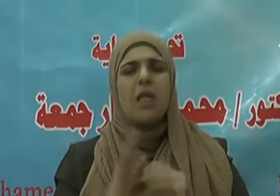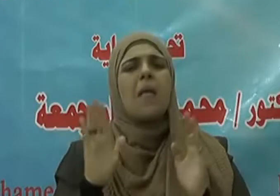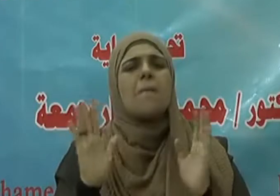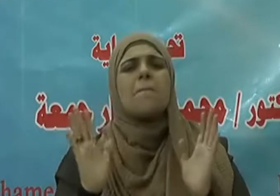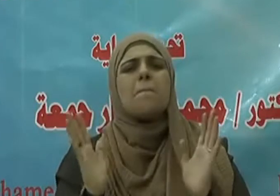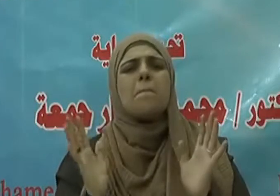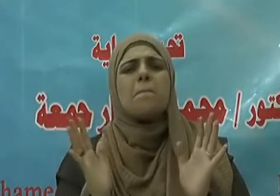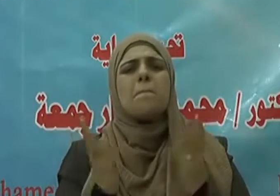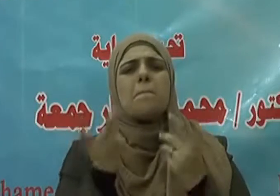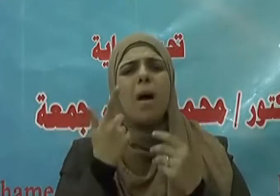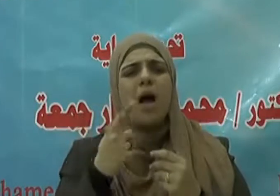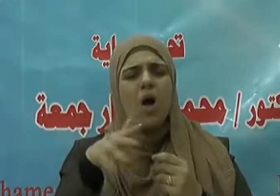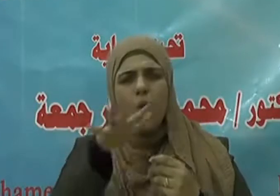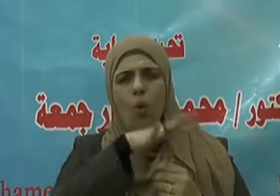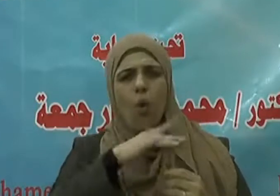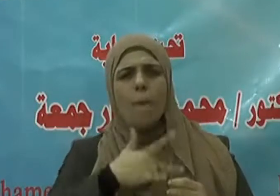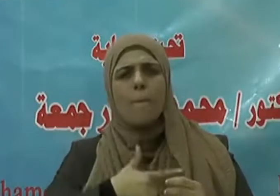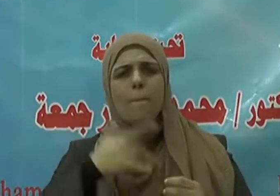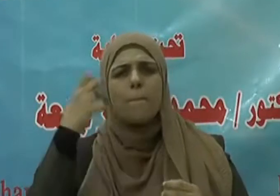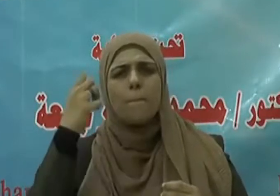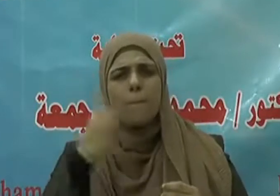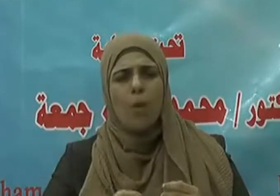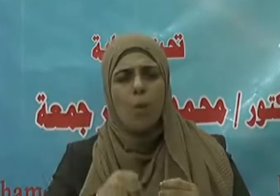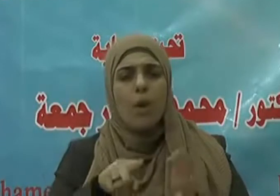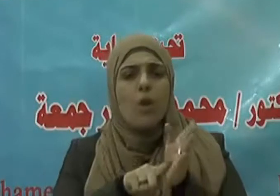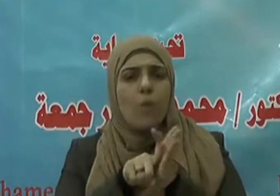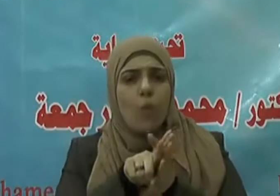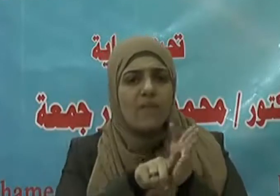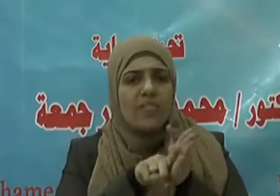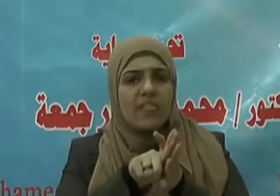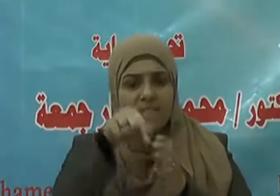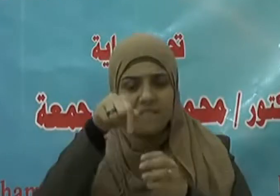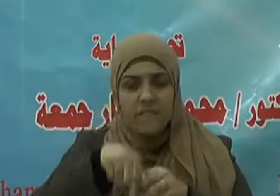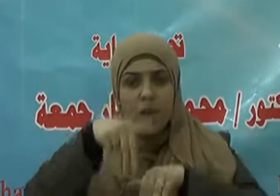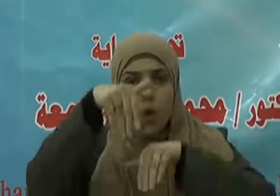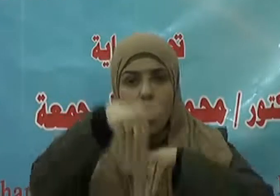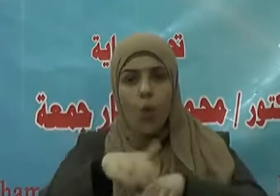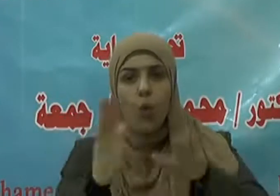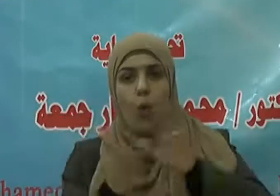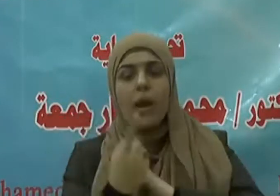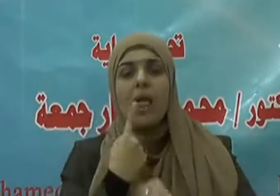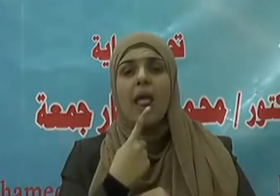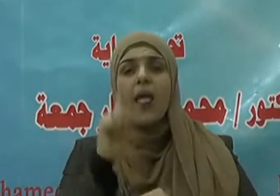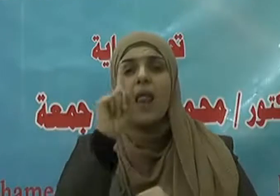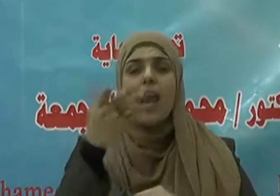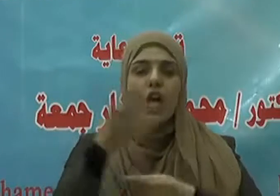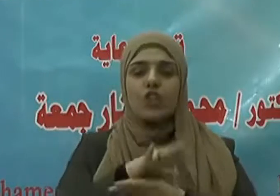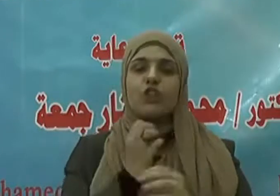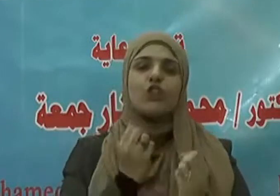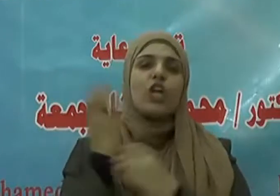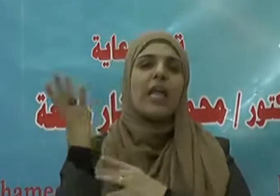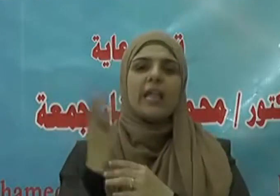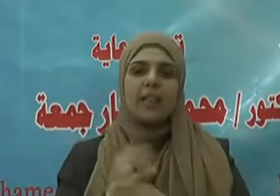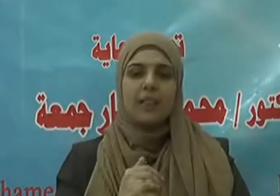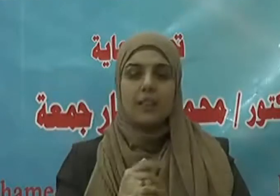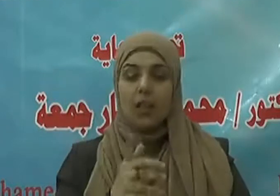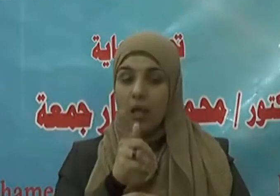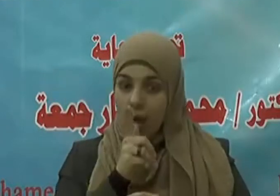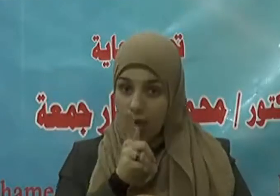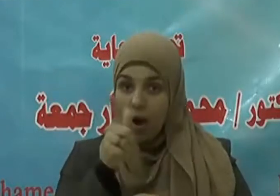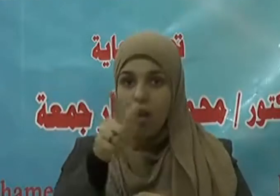كذلك بالنظافة العامة يقول نبينا صلى الله عليه وسلم طهروا